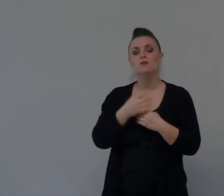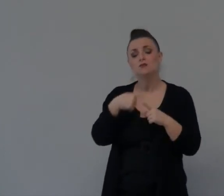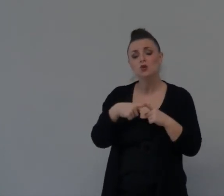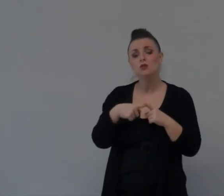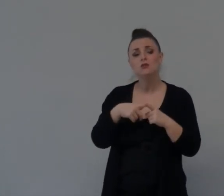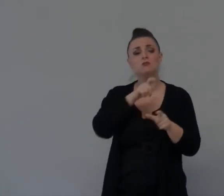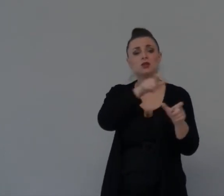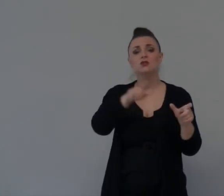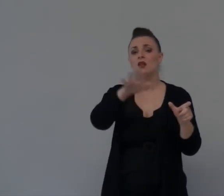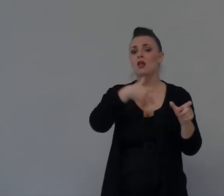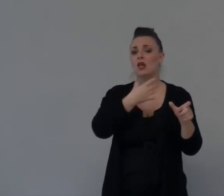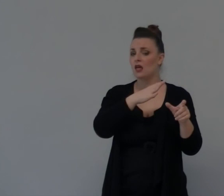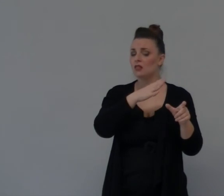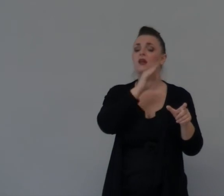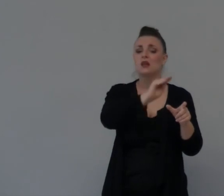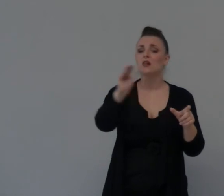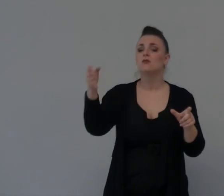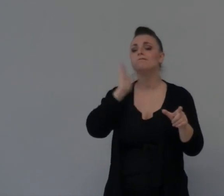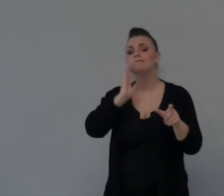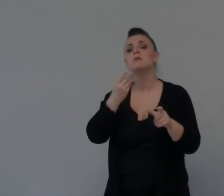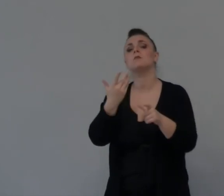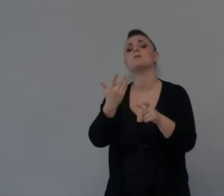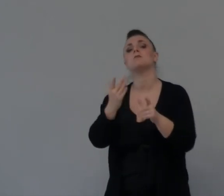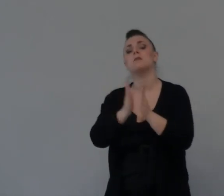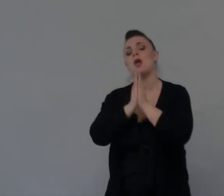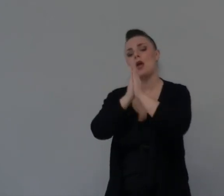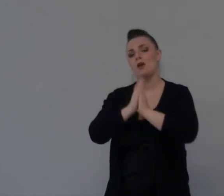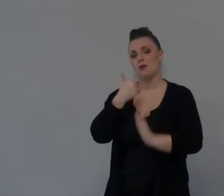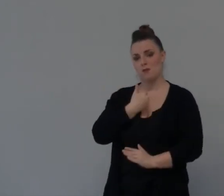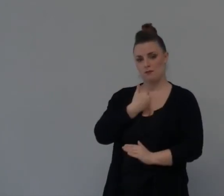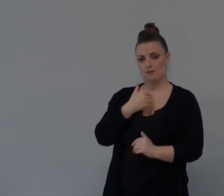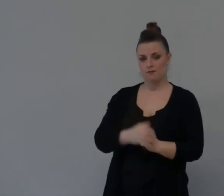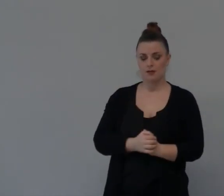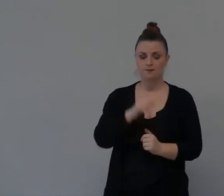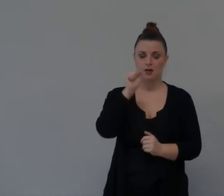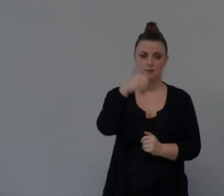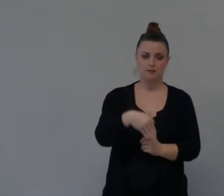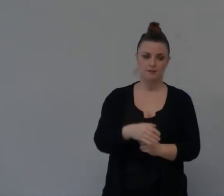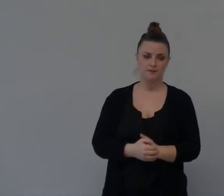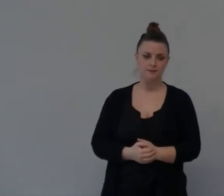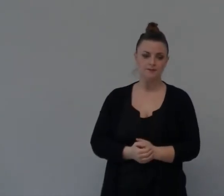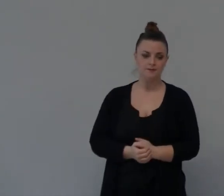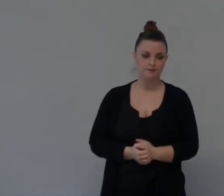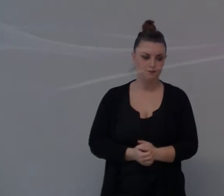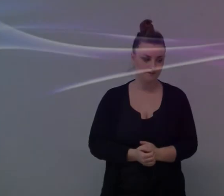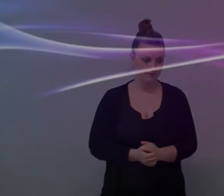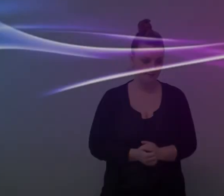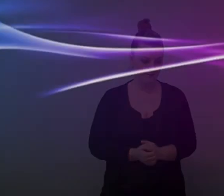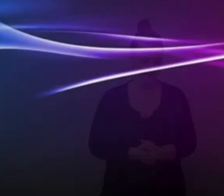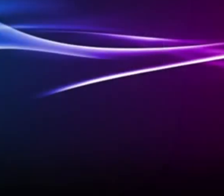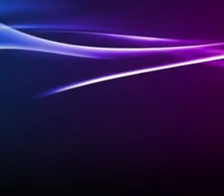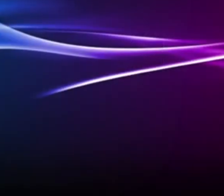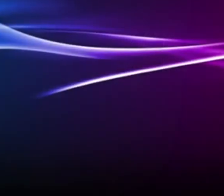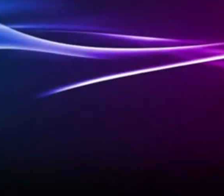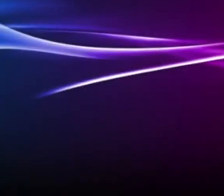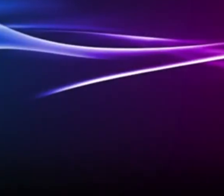Tutto Questo Lo Chiedo Nel Tuo Santo Dome Signore Gesù Amen Amen A pelvic